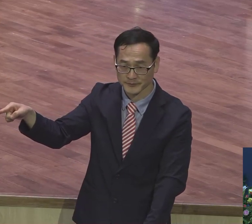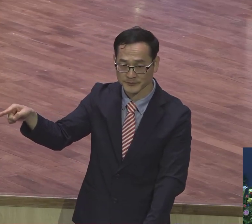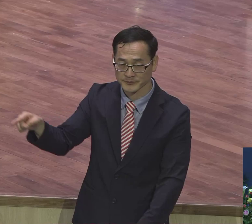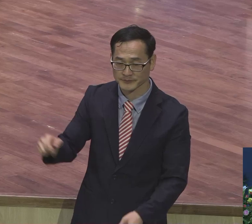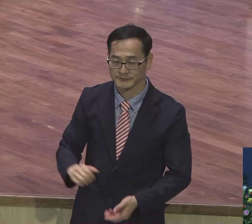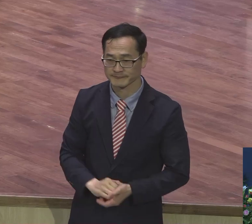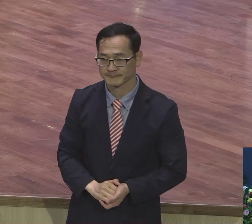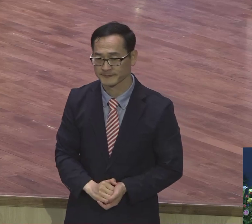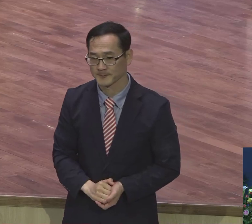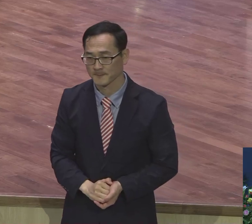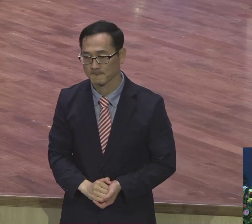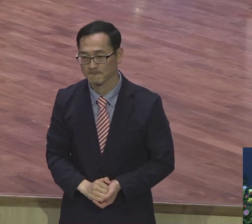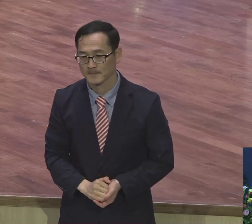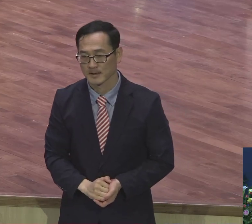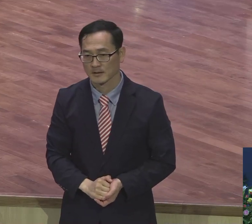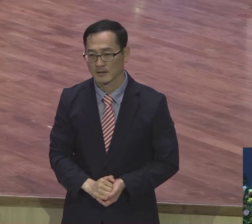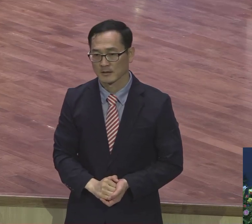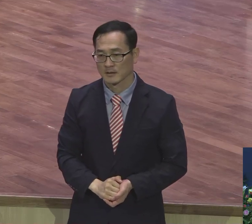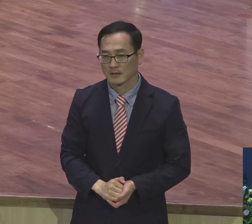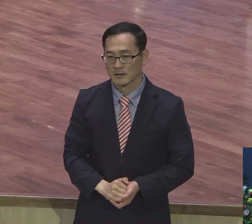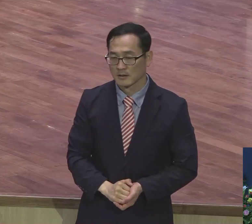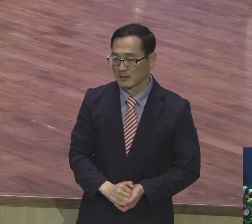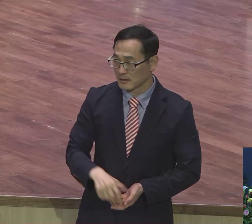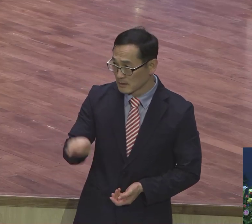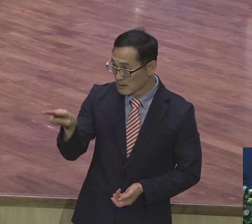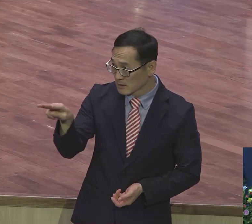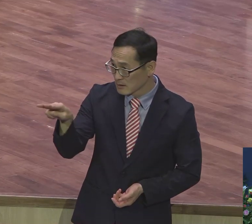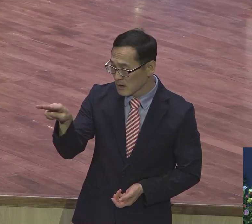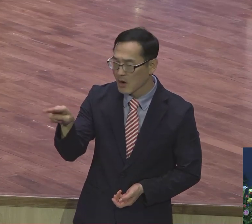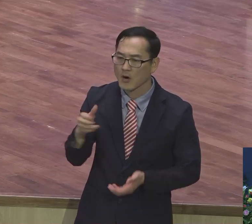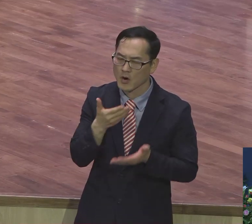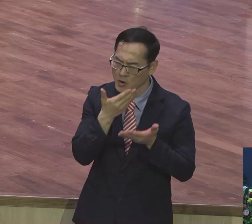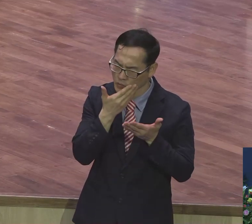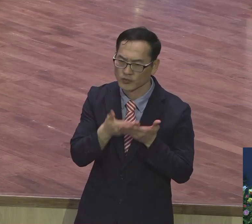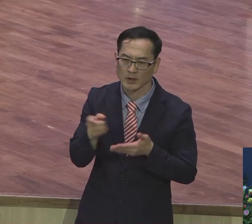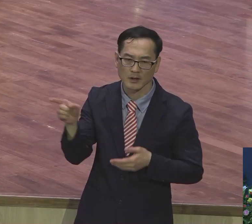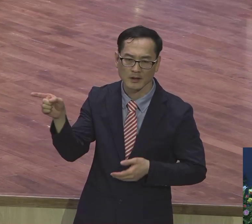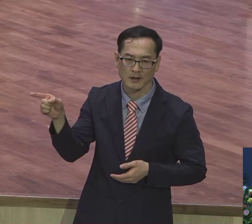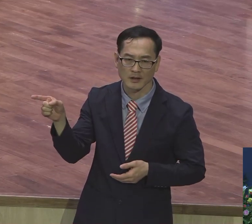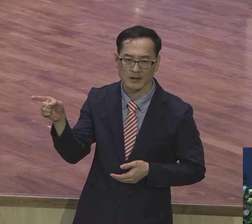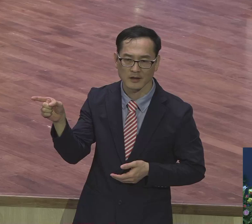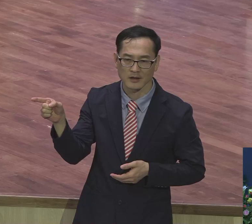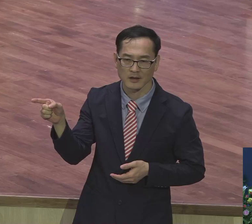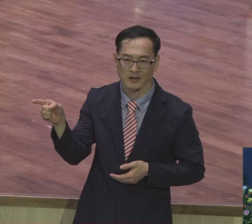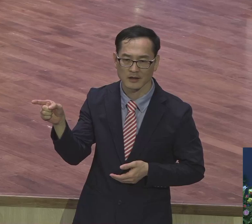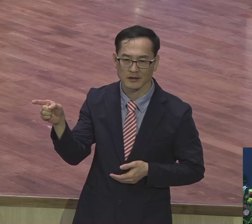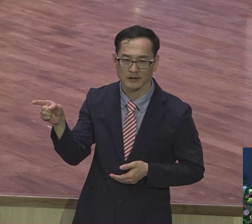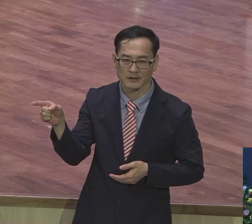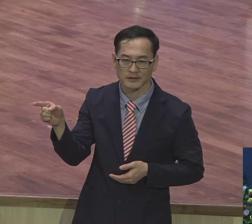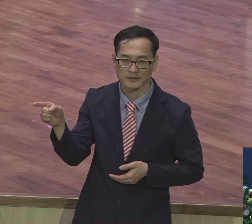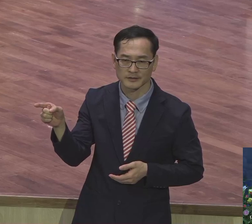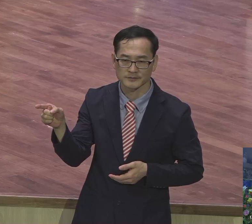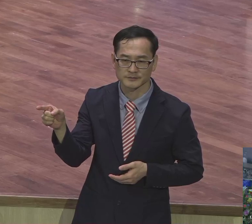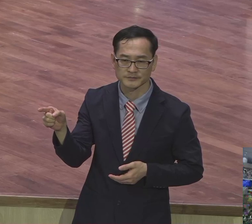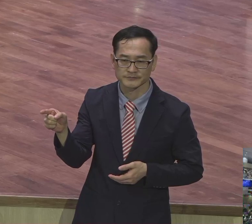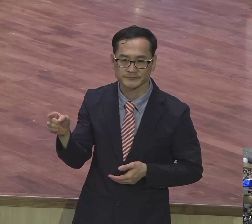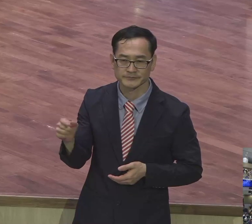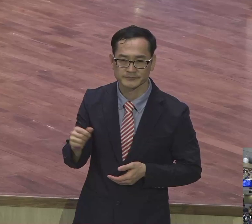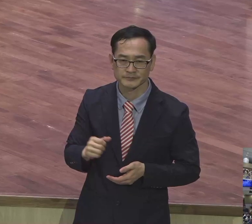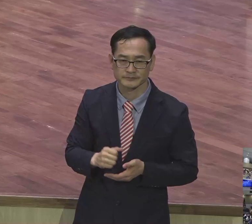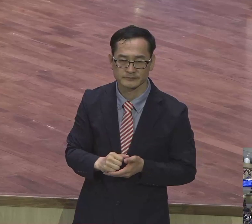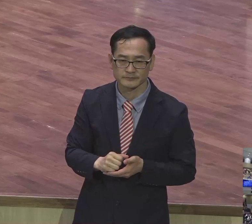아니 얼마나 소중합니까? 디보던스 2장 사제를 보면 하나님은 모든 사람이